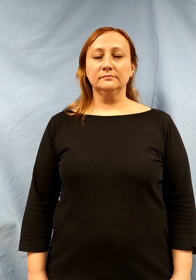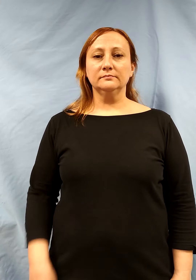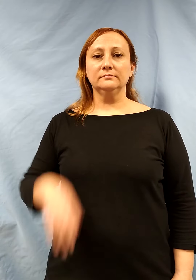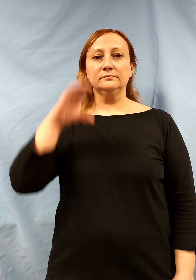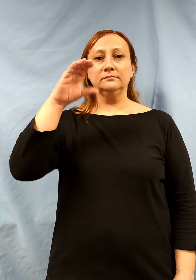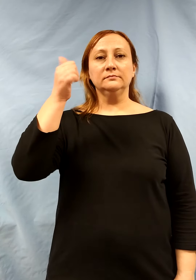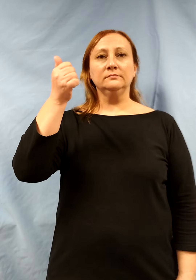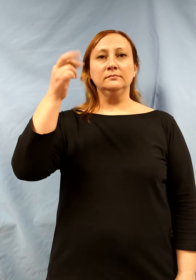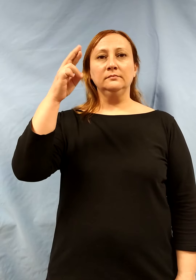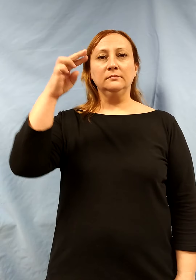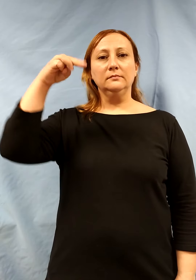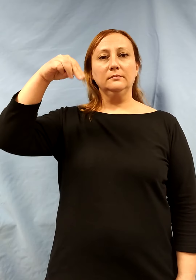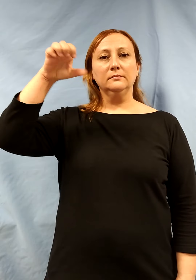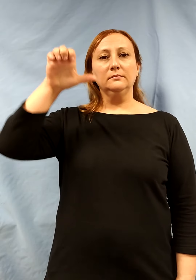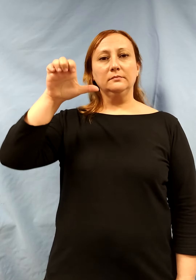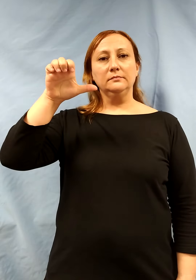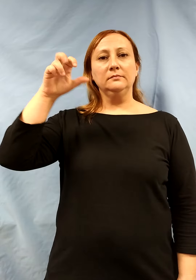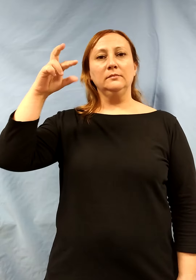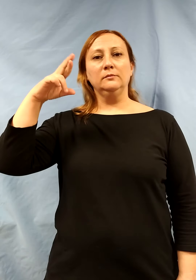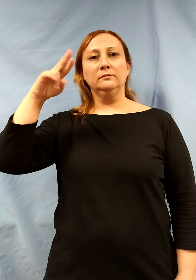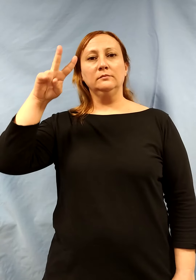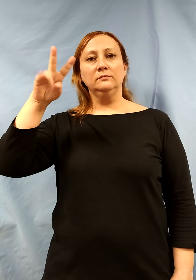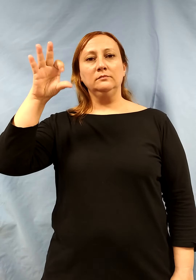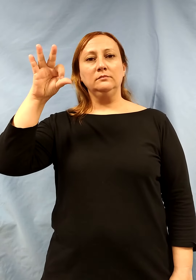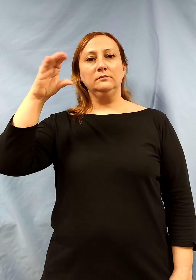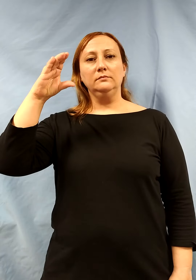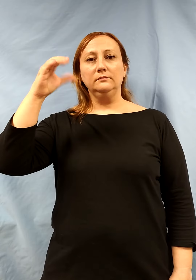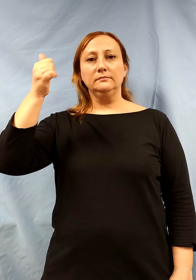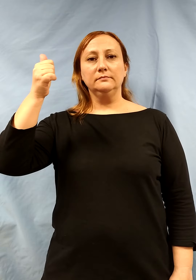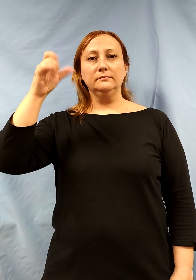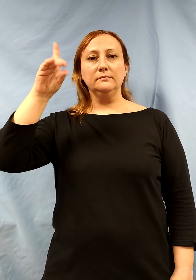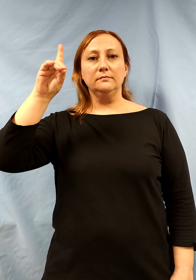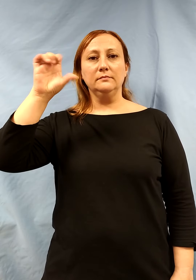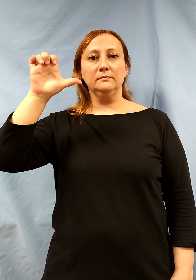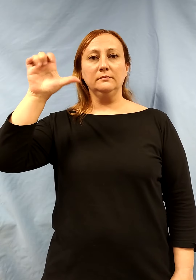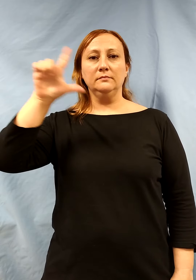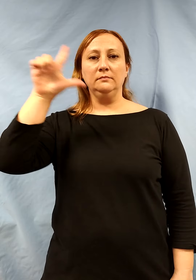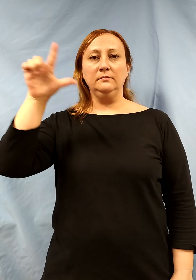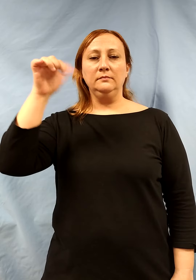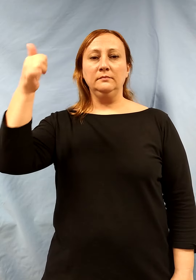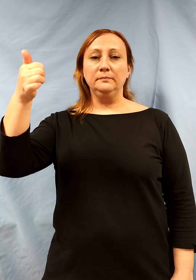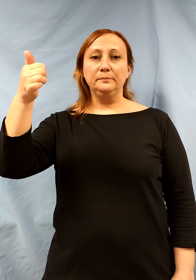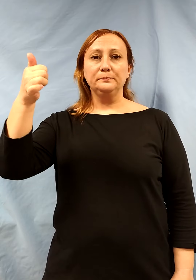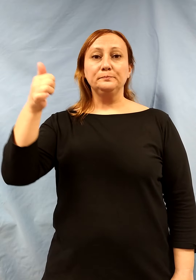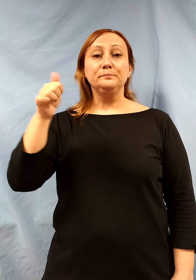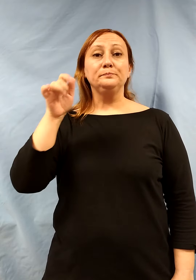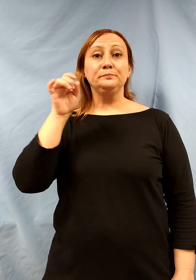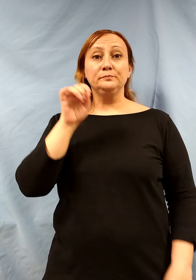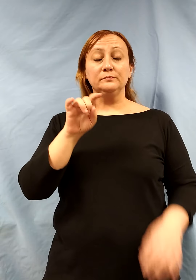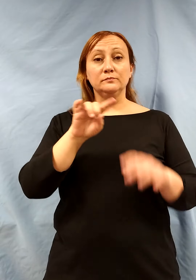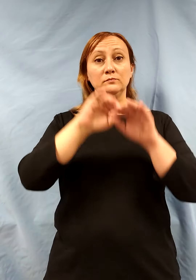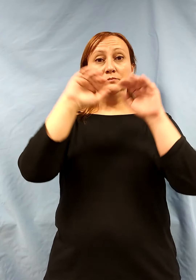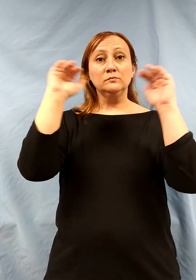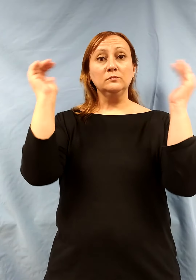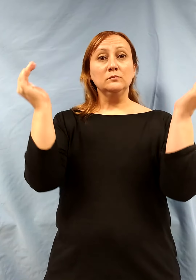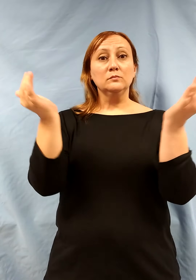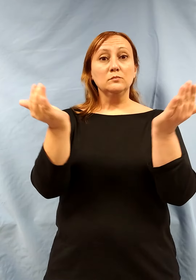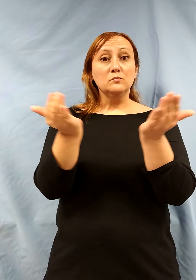Carmen Ruscadella, es una de las cuatro mujeres en el mundo